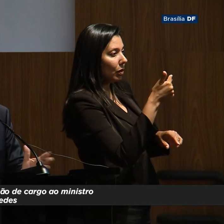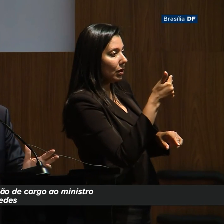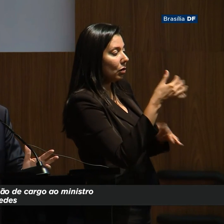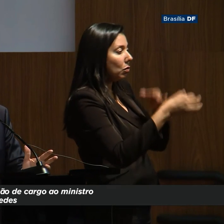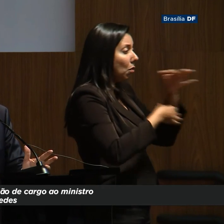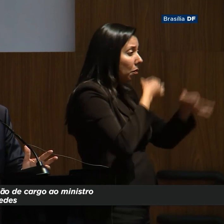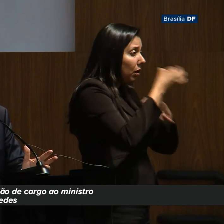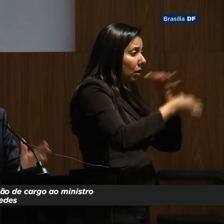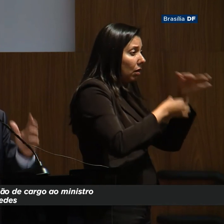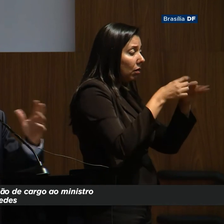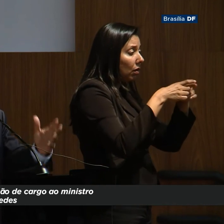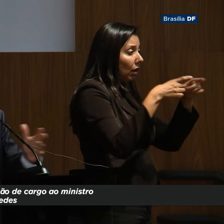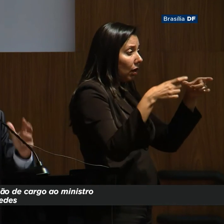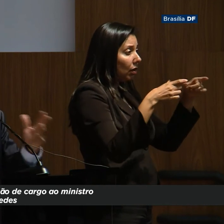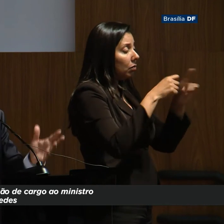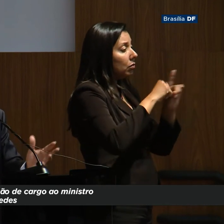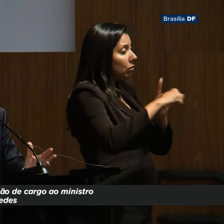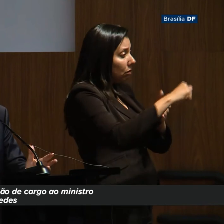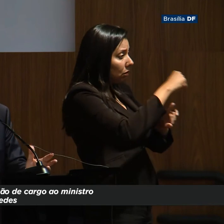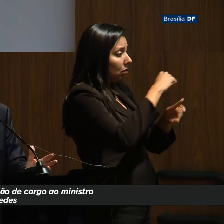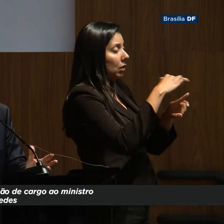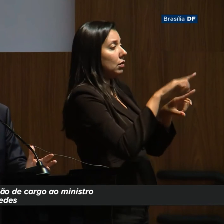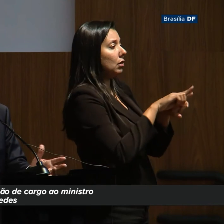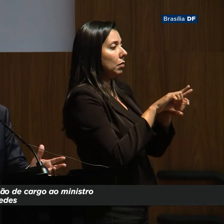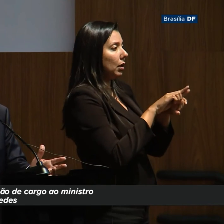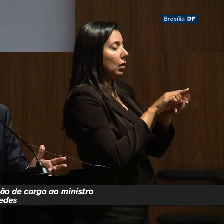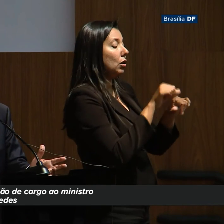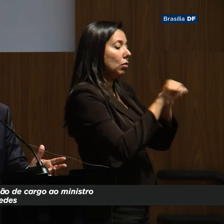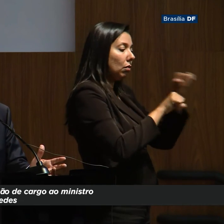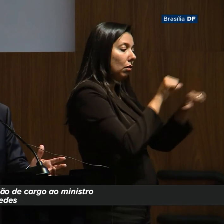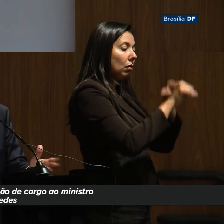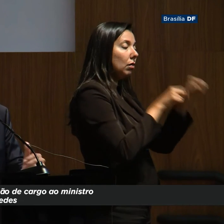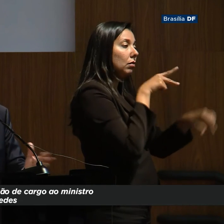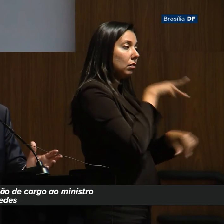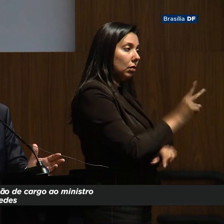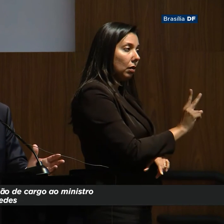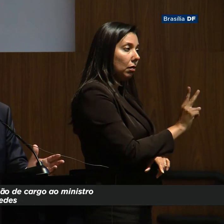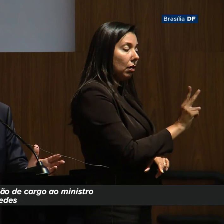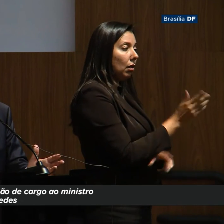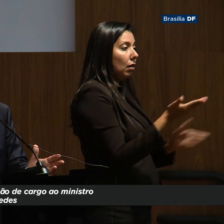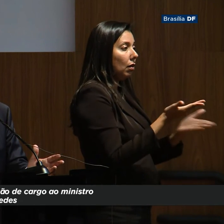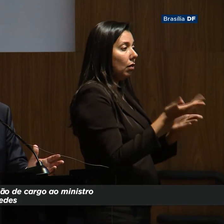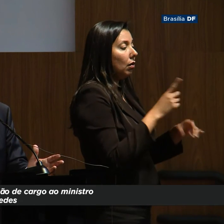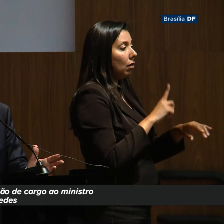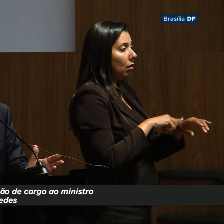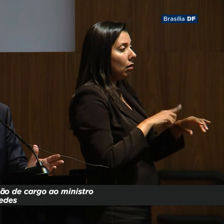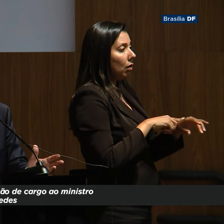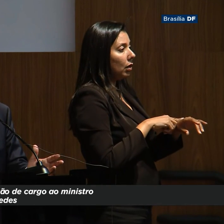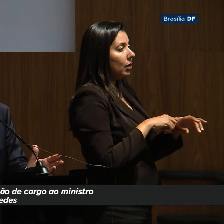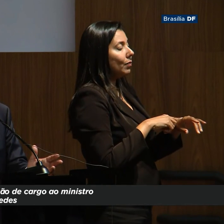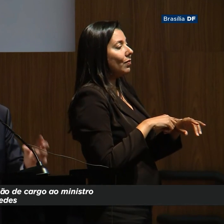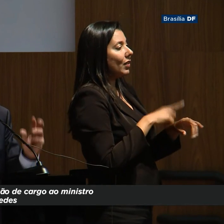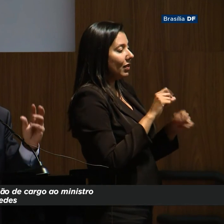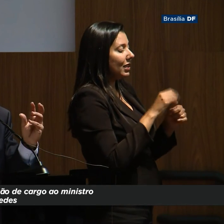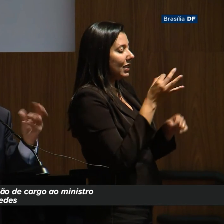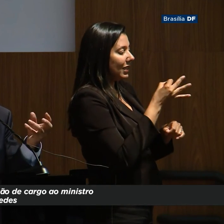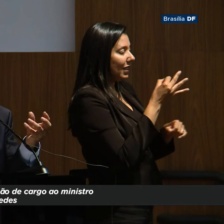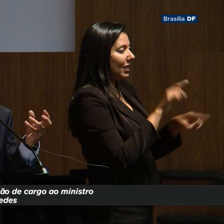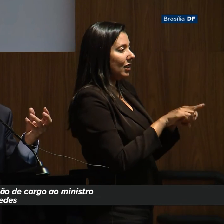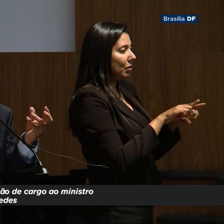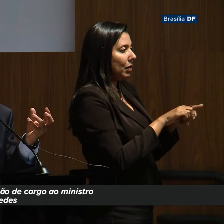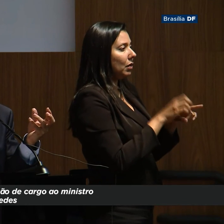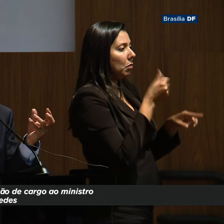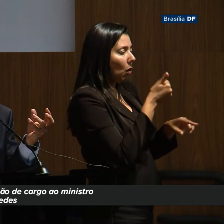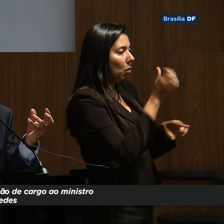da grande sociedade aberta, operando e revezando, agora eu acho que é hora de otimizar o crescimento de novo, tornar o Estado